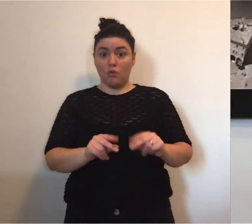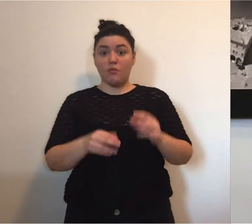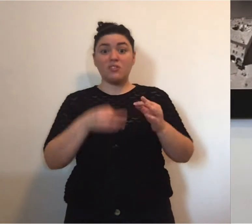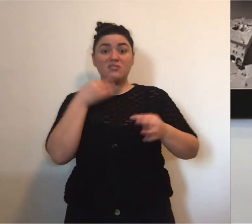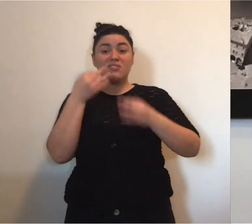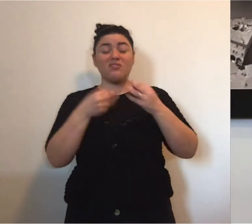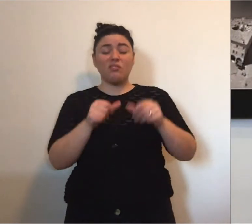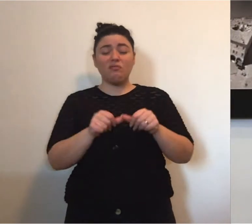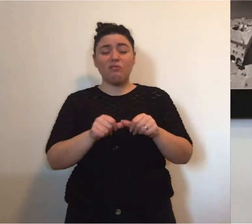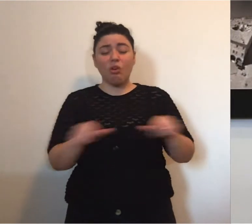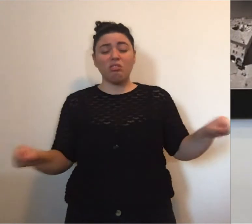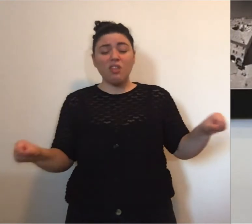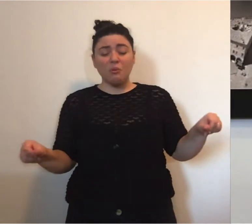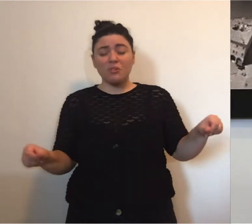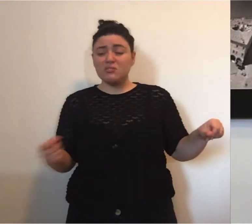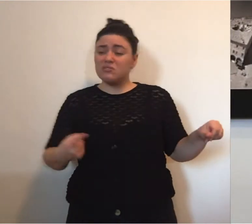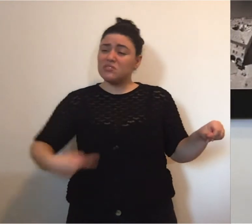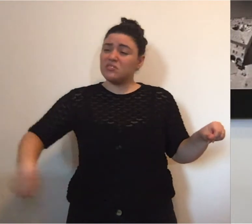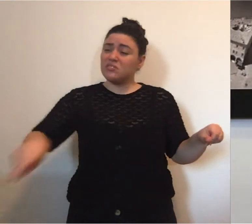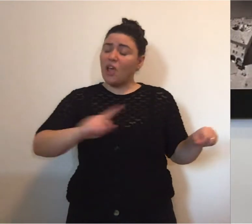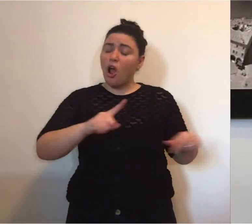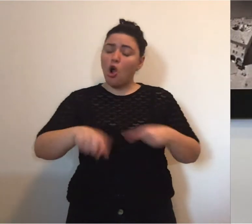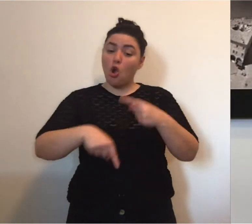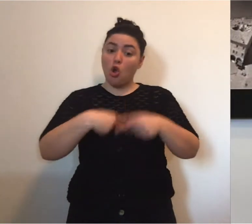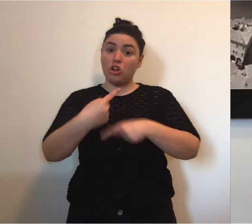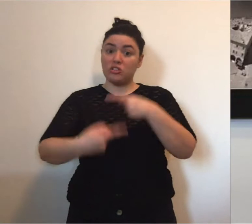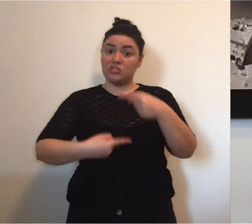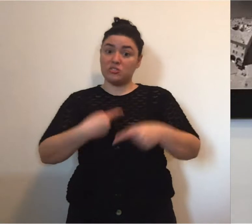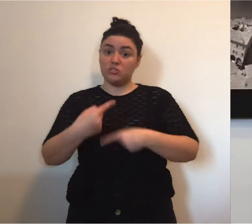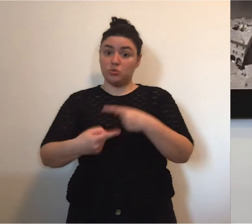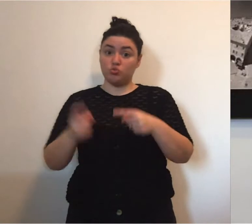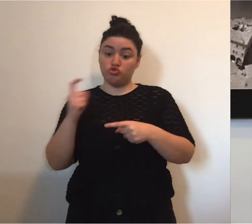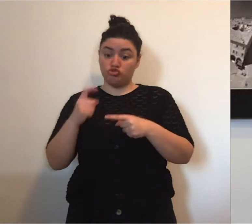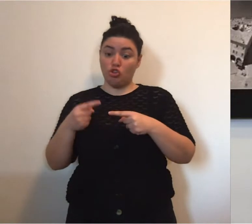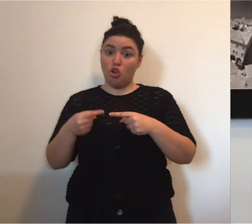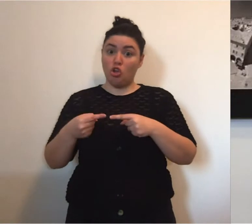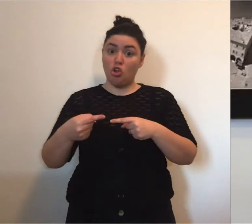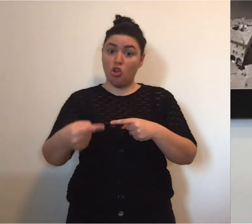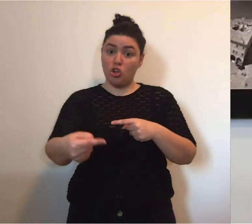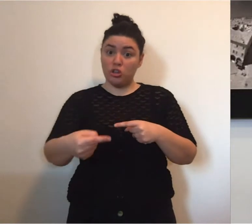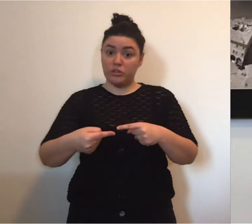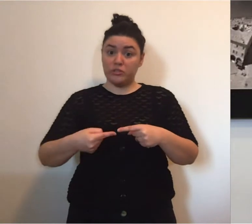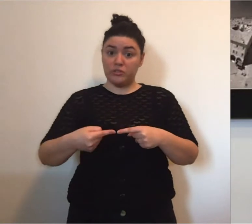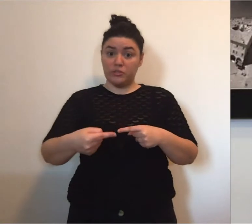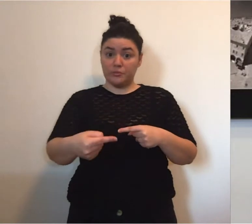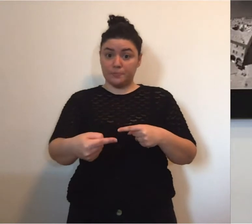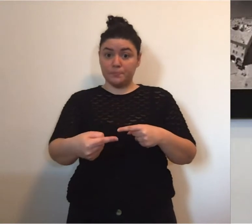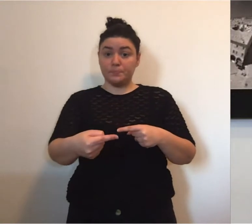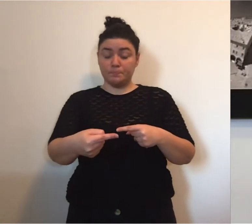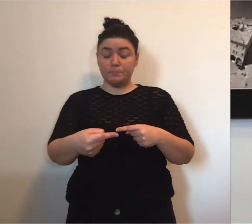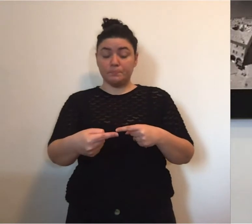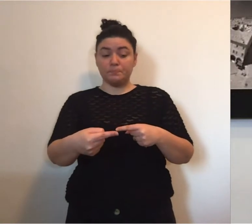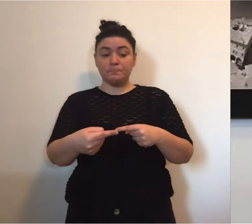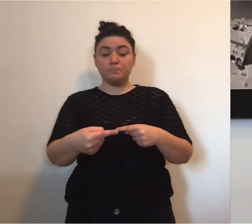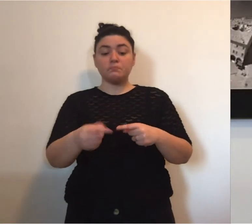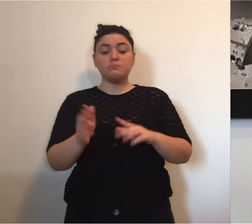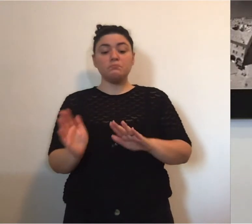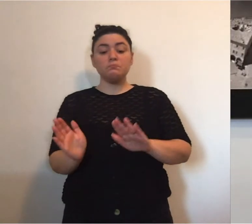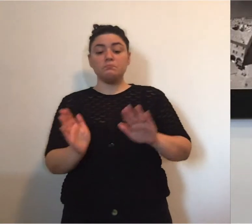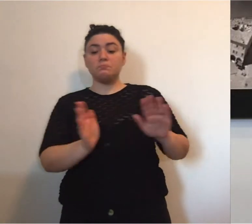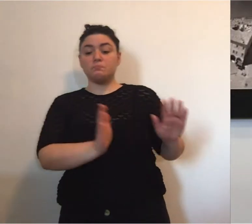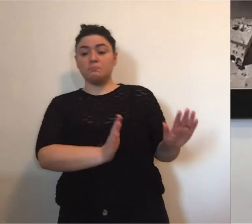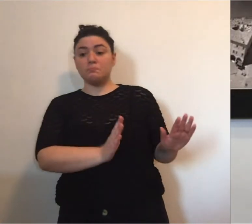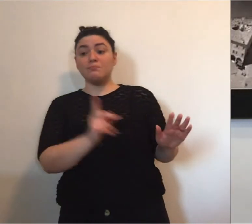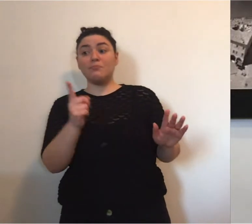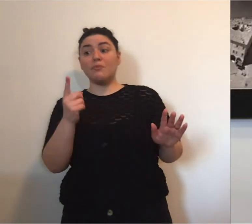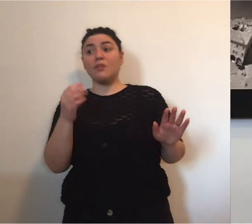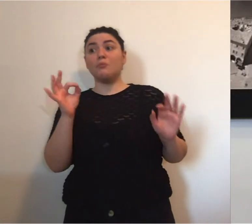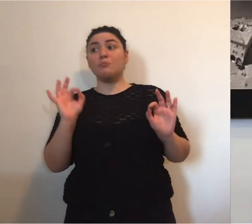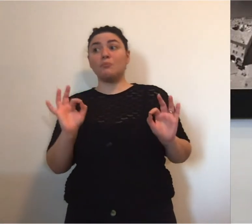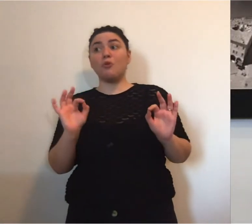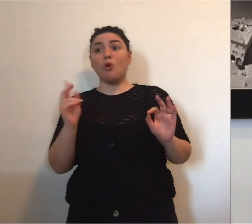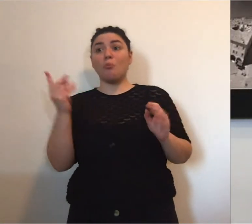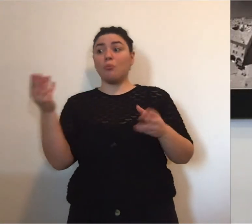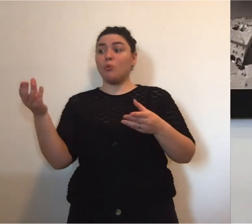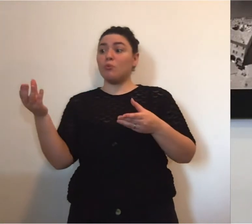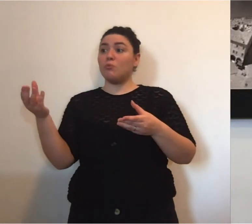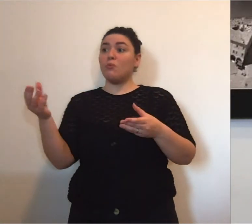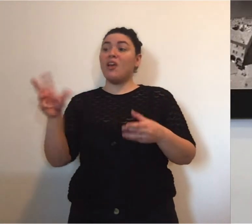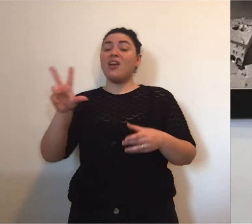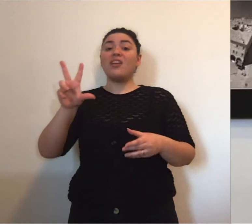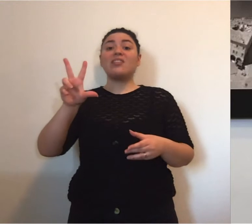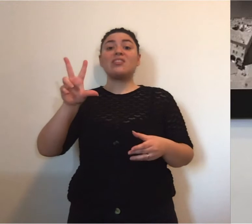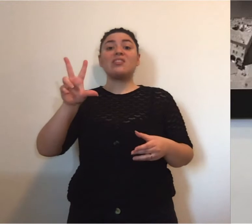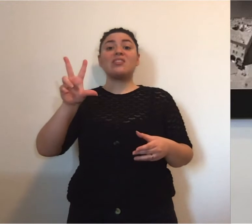E quindi è fondamentale tenere in questi giorni. Sono arrivate a questo proposito